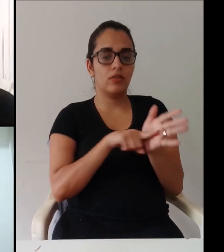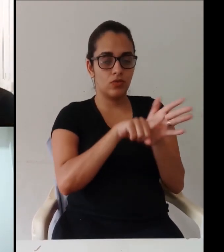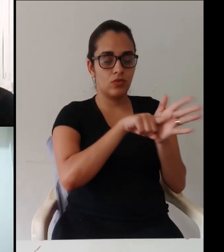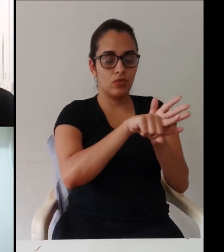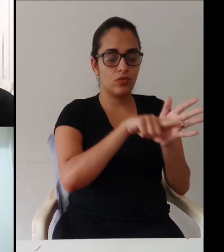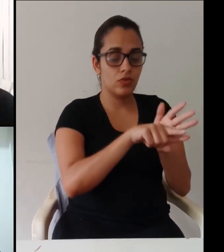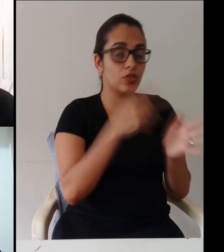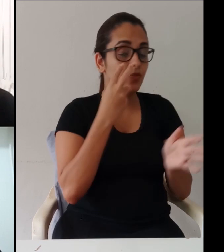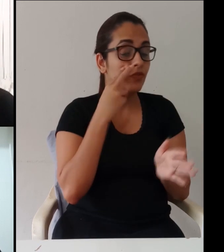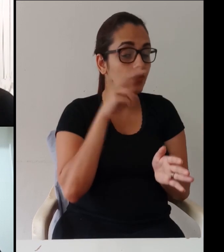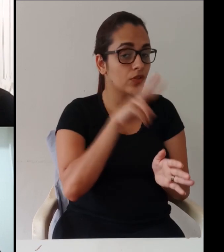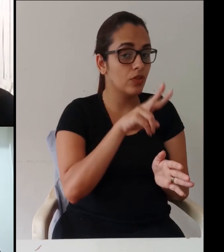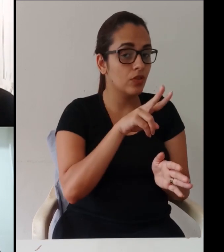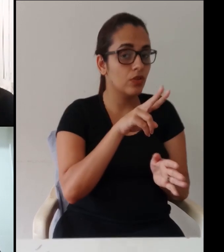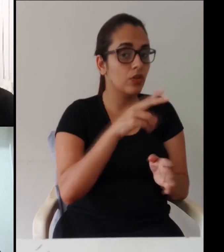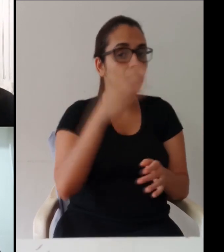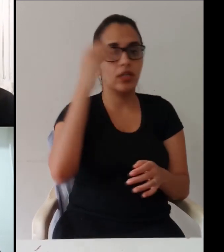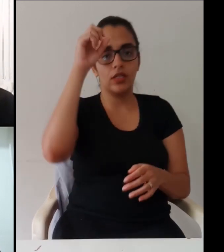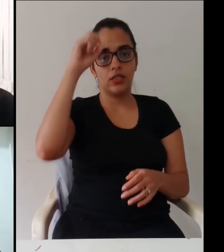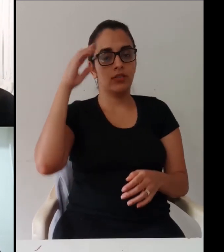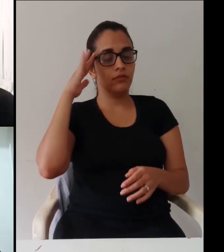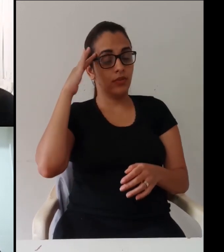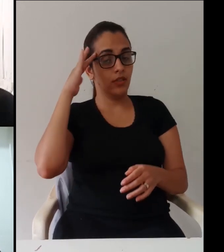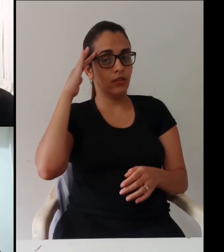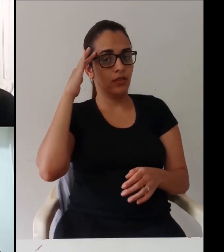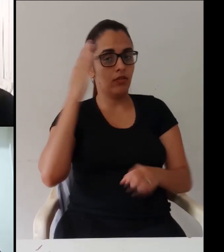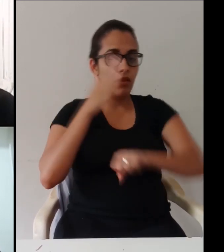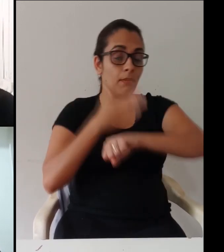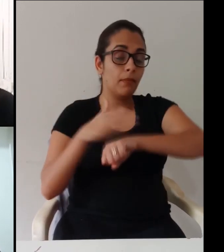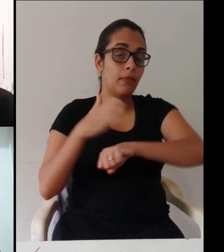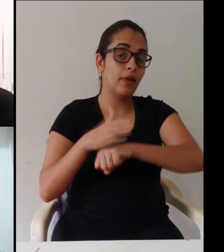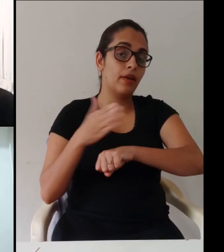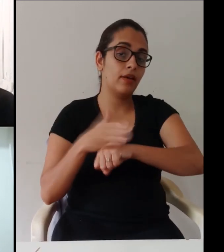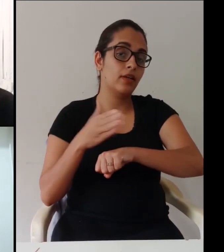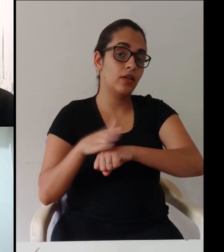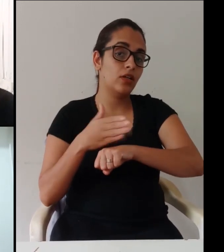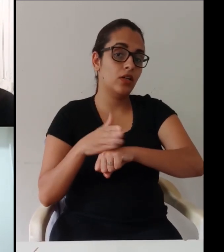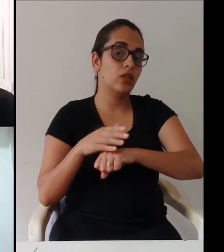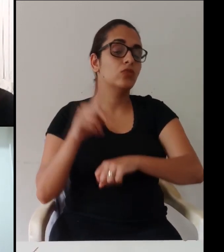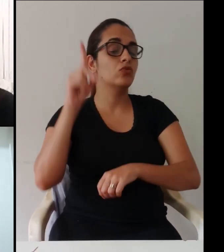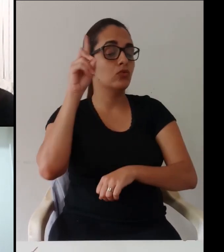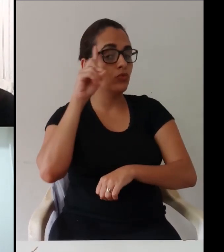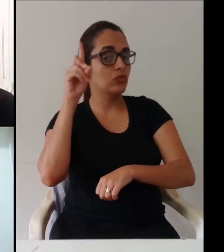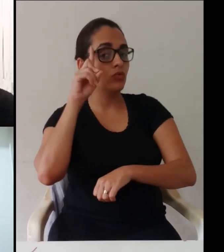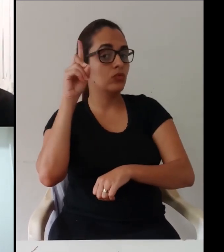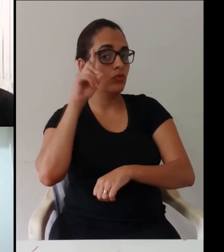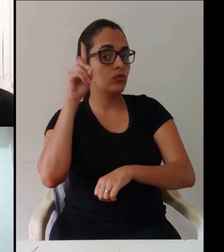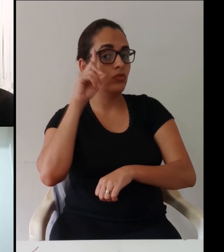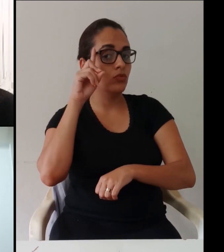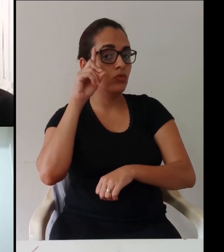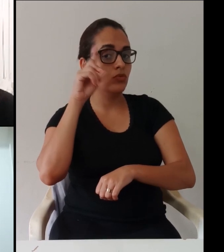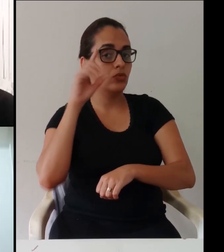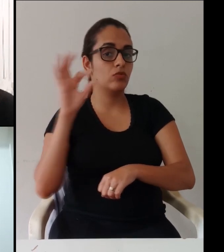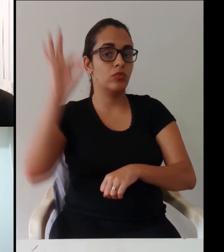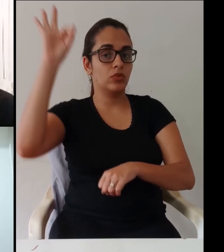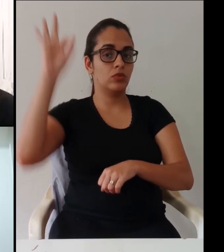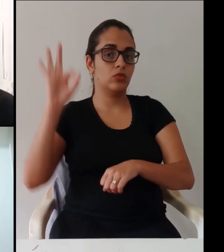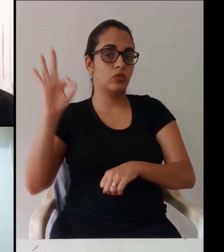gente acompanhou a pesquisa diariamente e aí pra quem estuda estatística que sabe de amostra a gente entendeu na